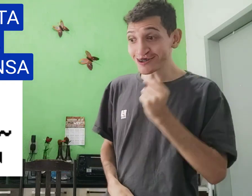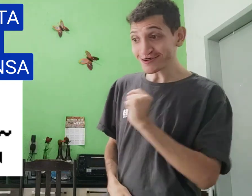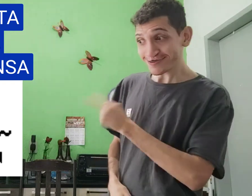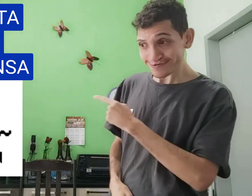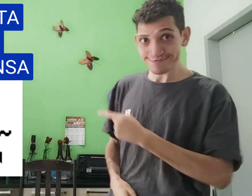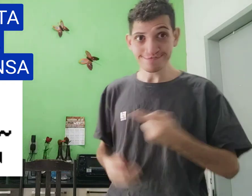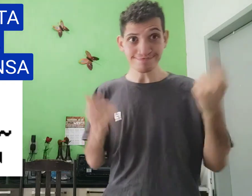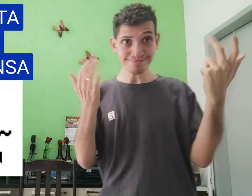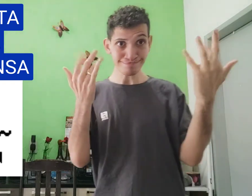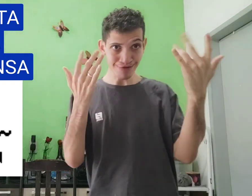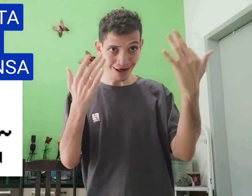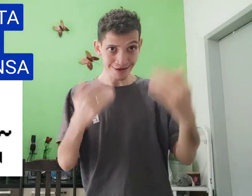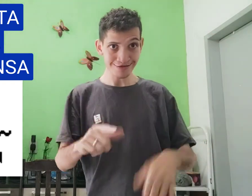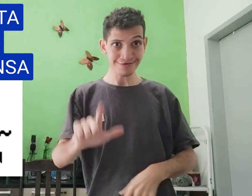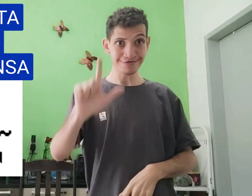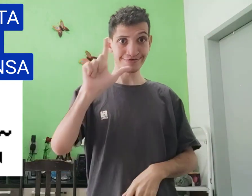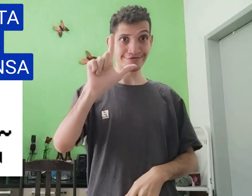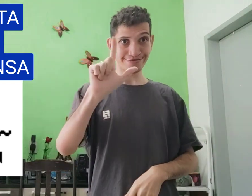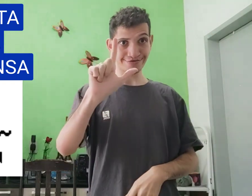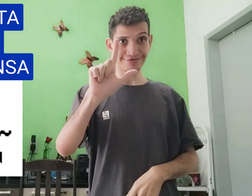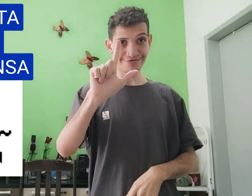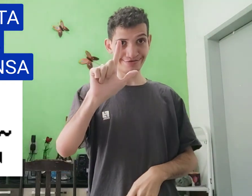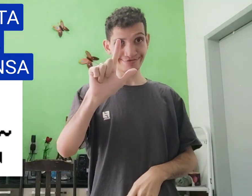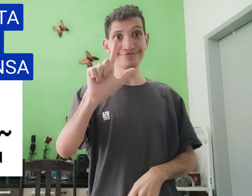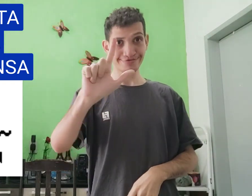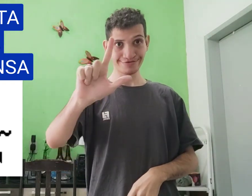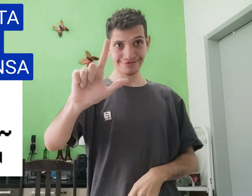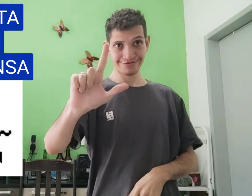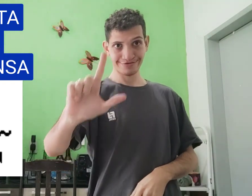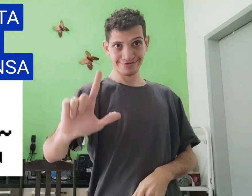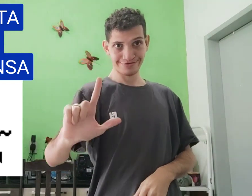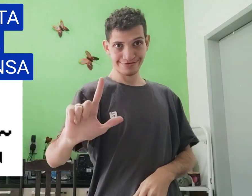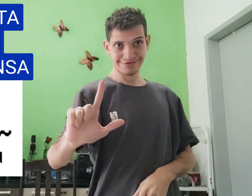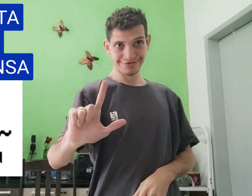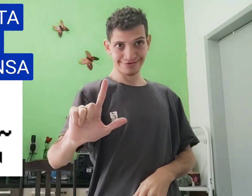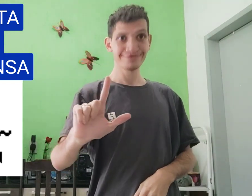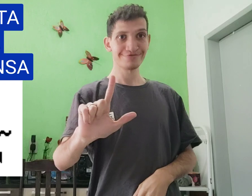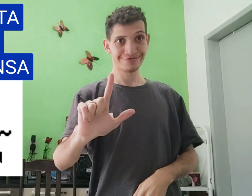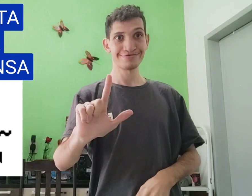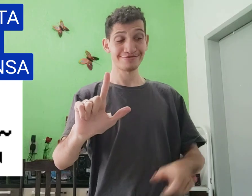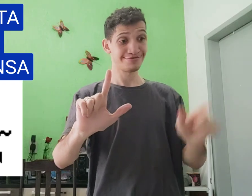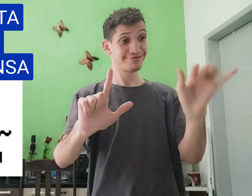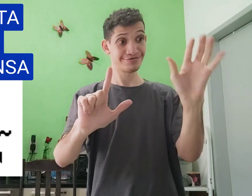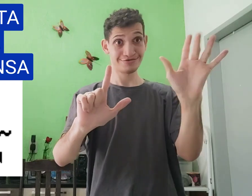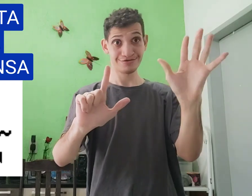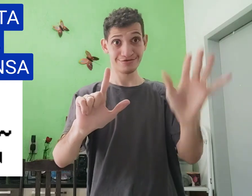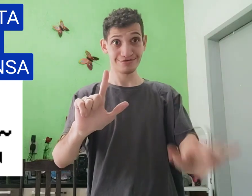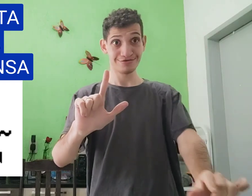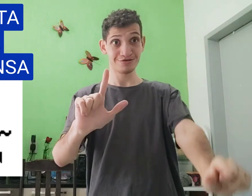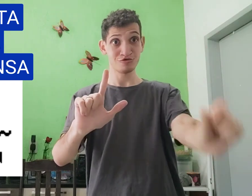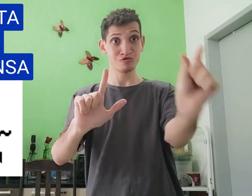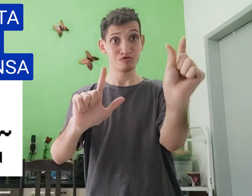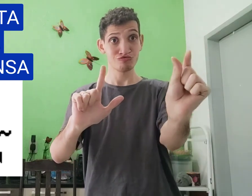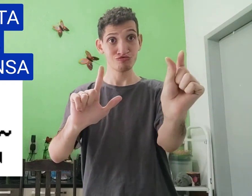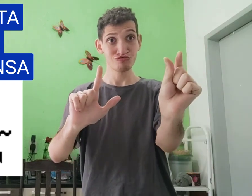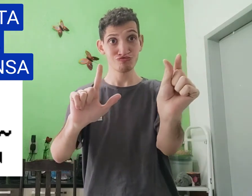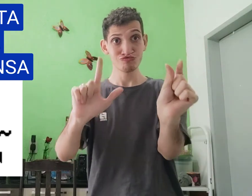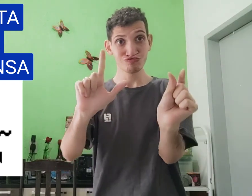pra você! Olha, aqui ao lado, as mãos assim, essa assim, essa daqui